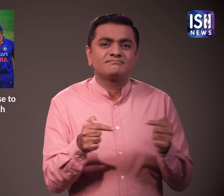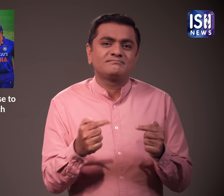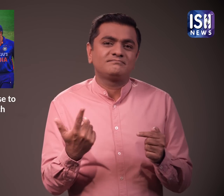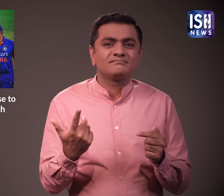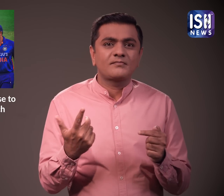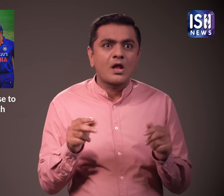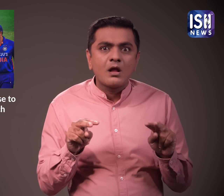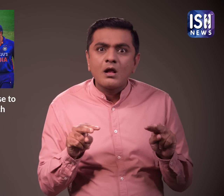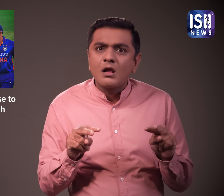गया है